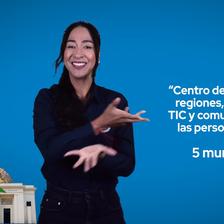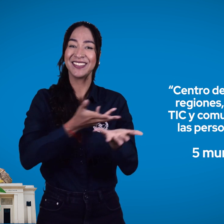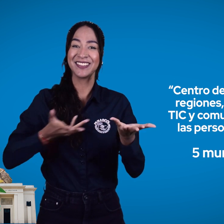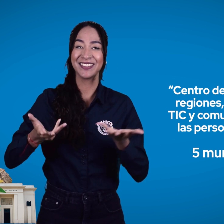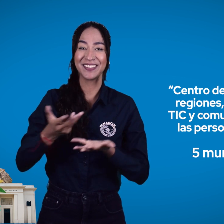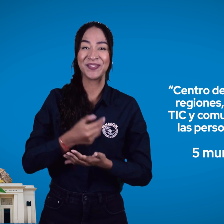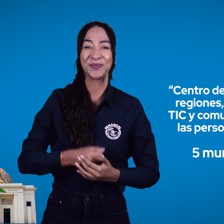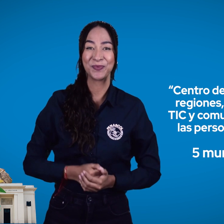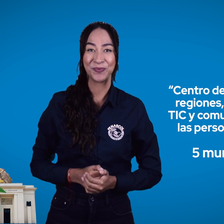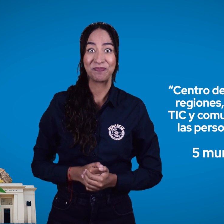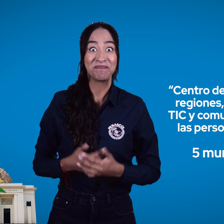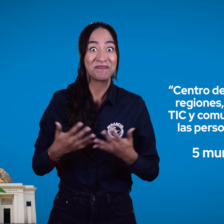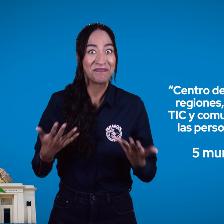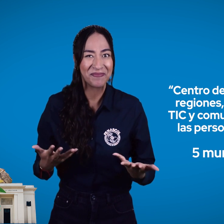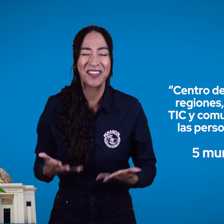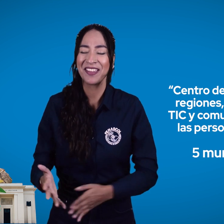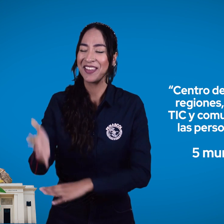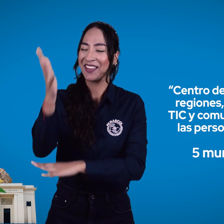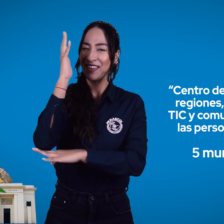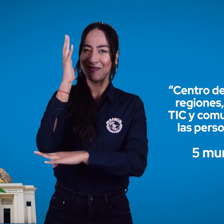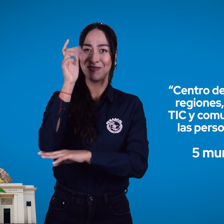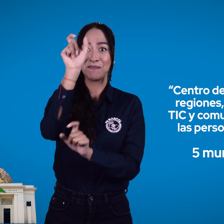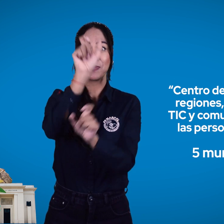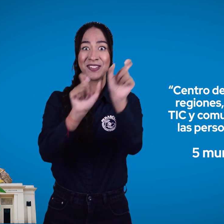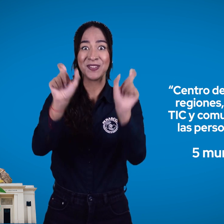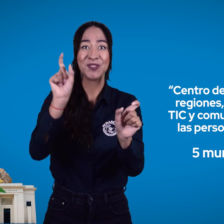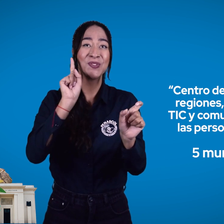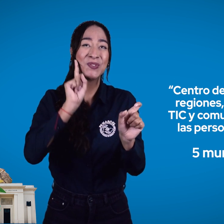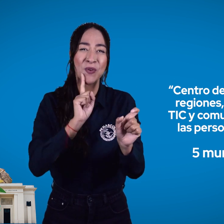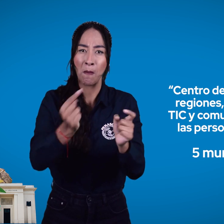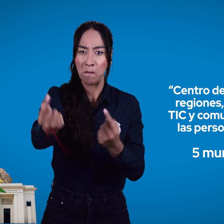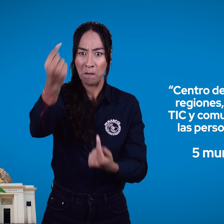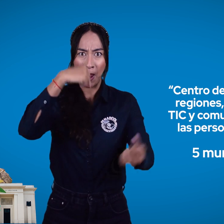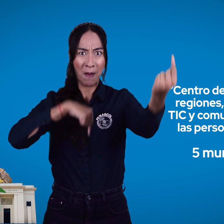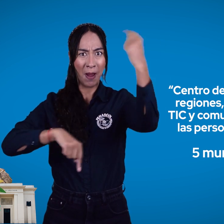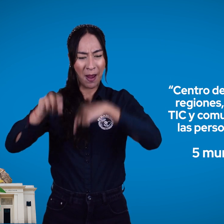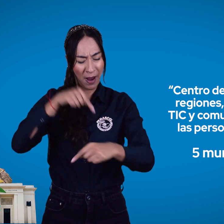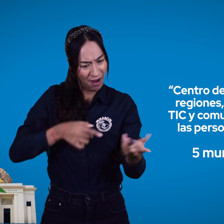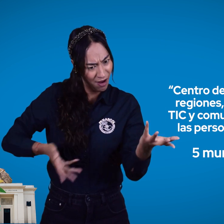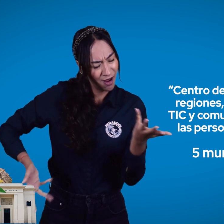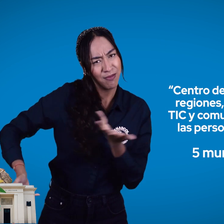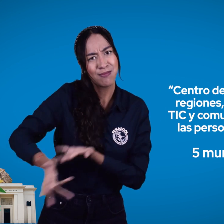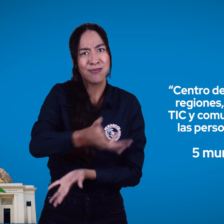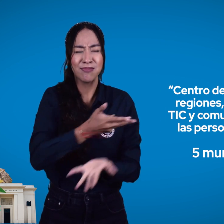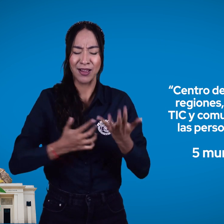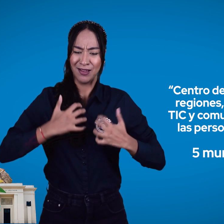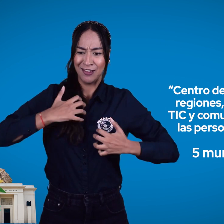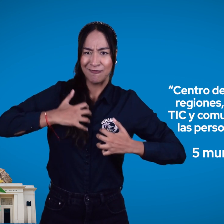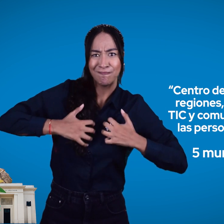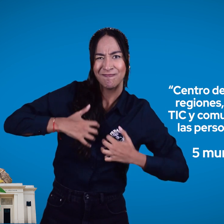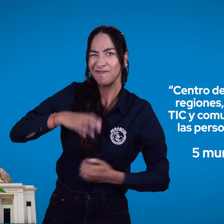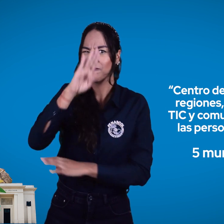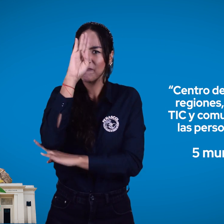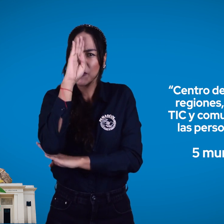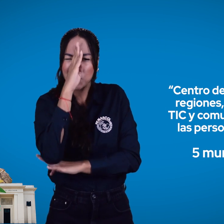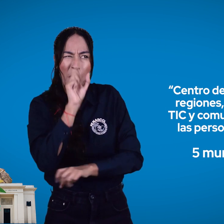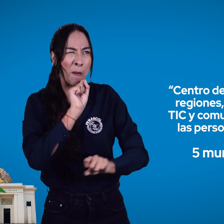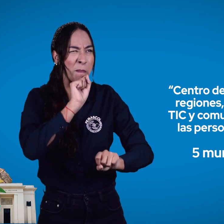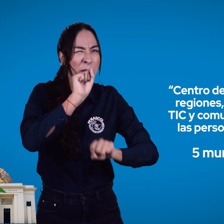Sordas. Las personas sordas asistieron a este taller con el fin de plantear en medio del diálogo inquietudes, dudas